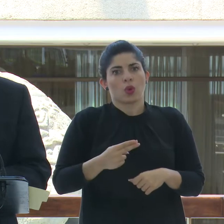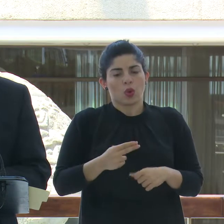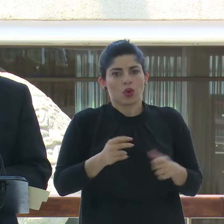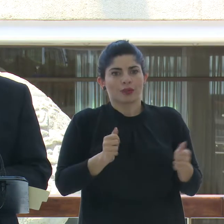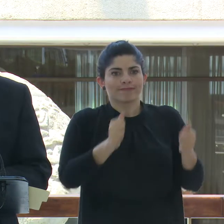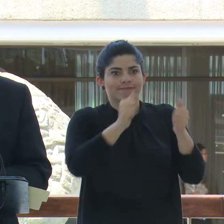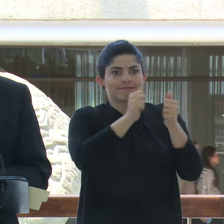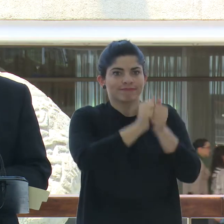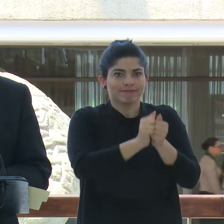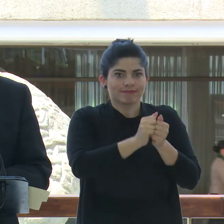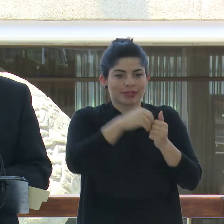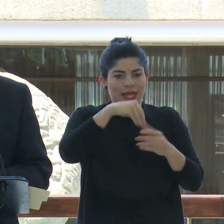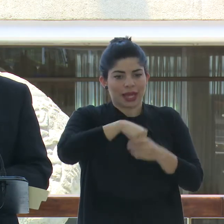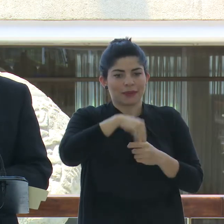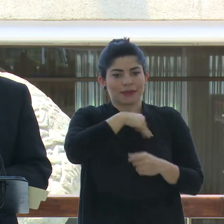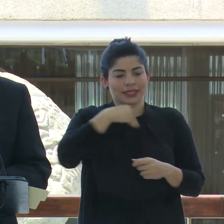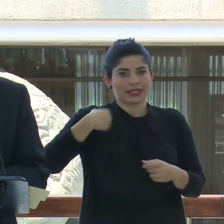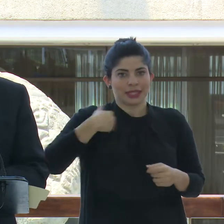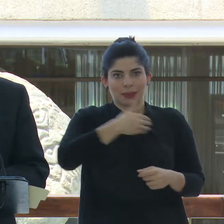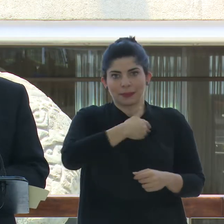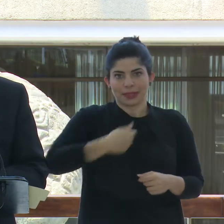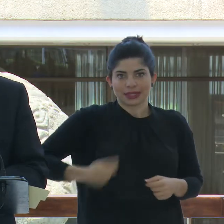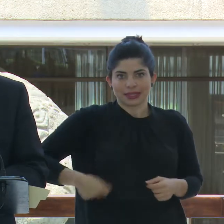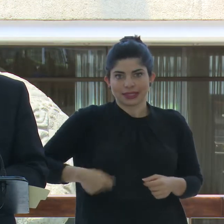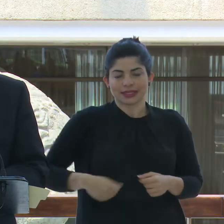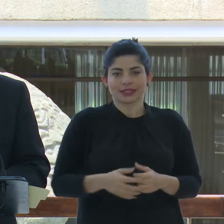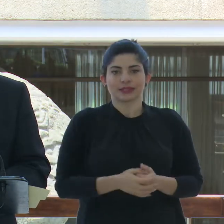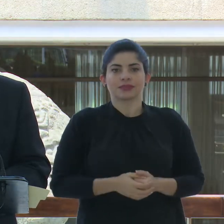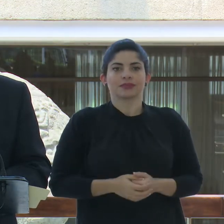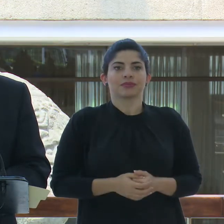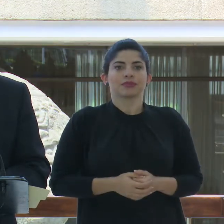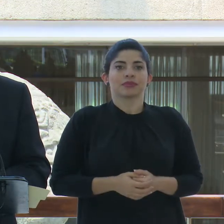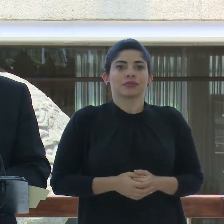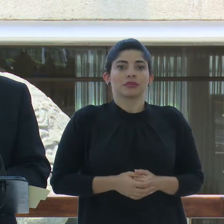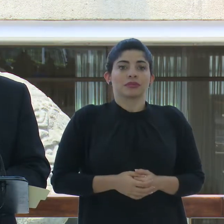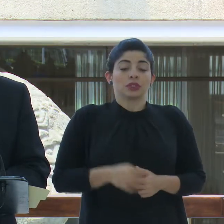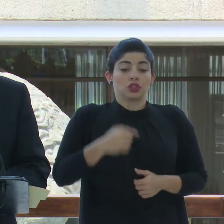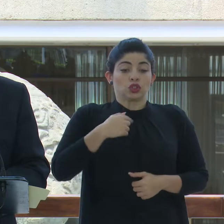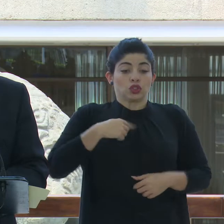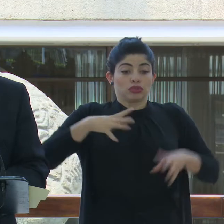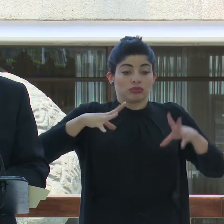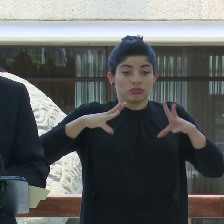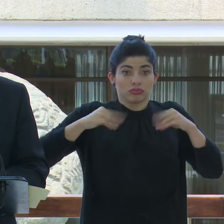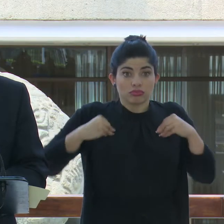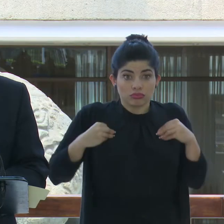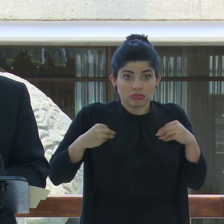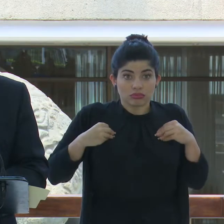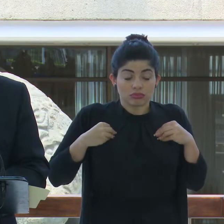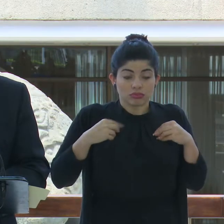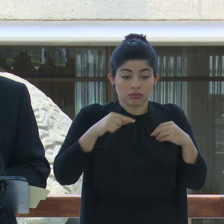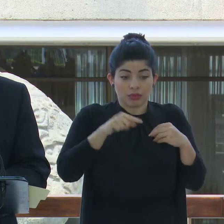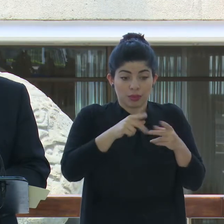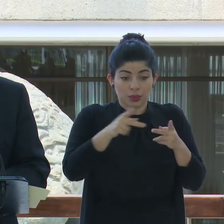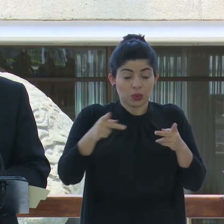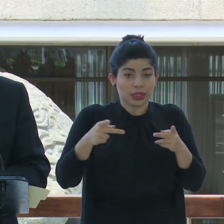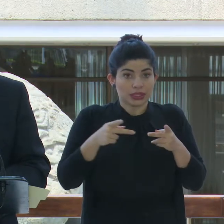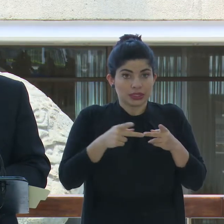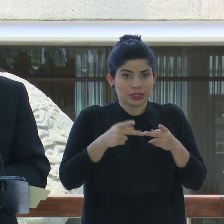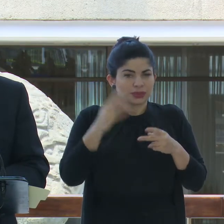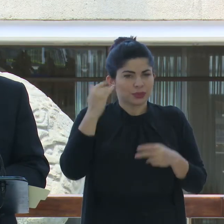desde el Ministerio de la Presidencia. Y he aceptado este cargo